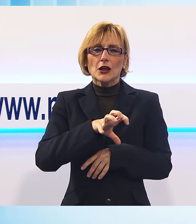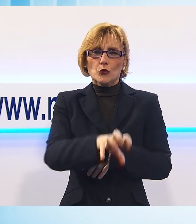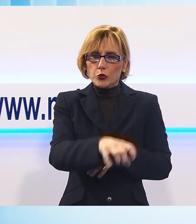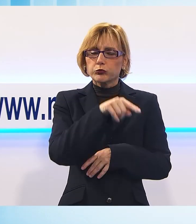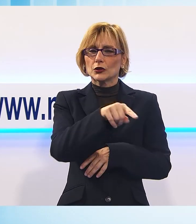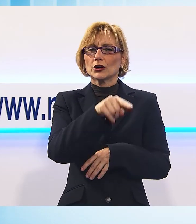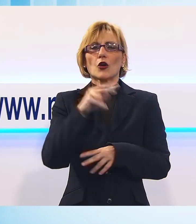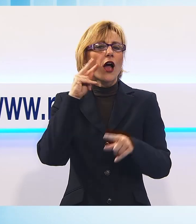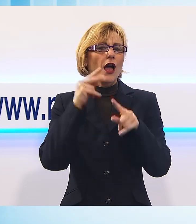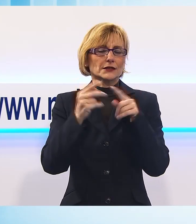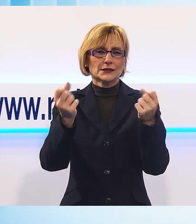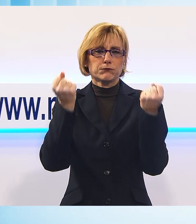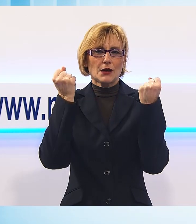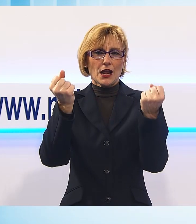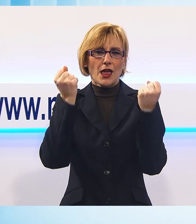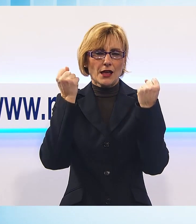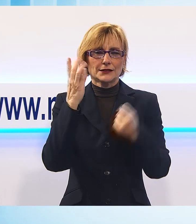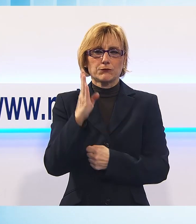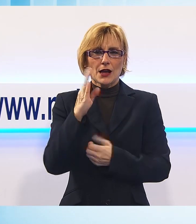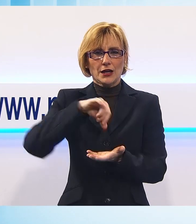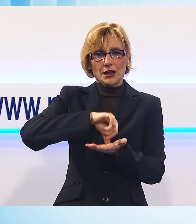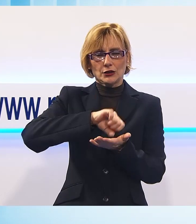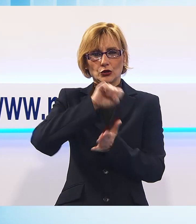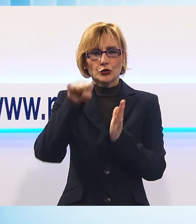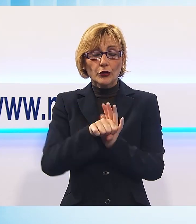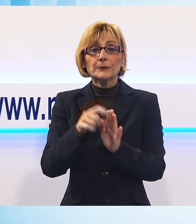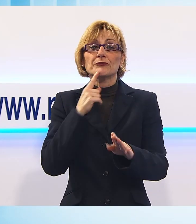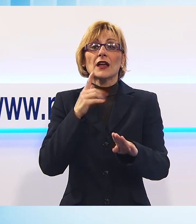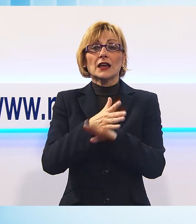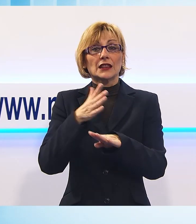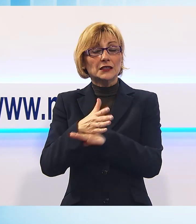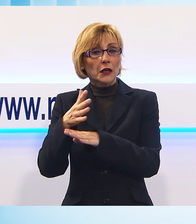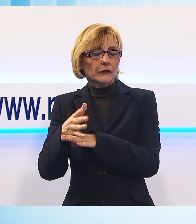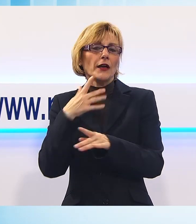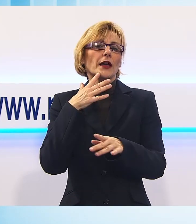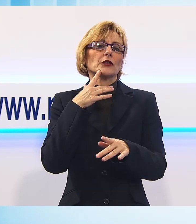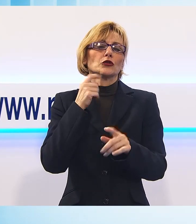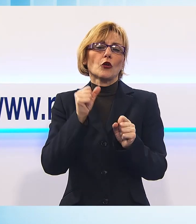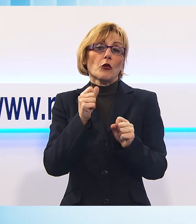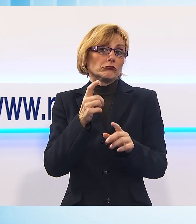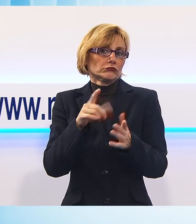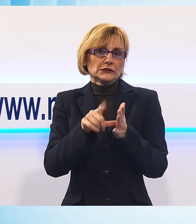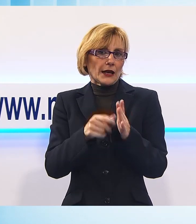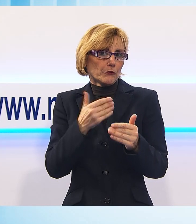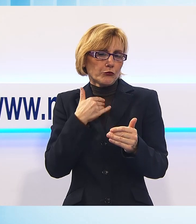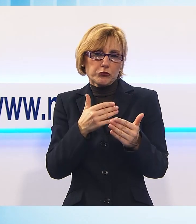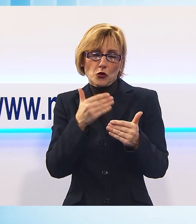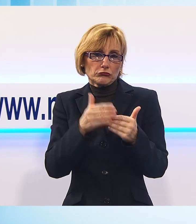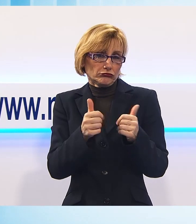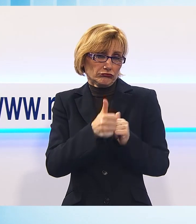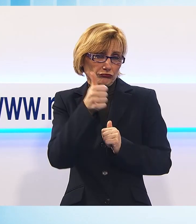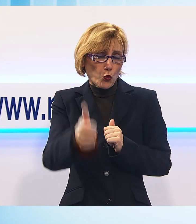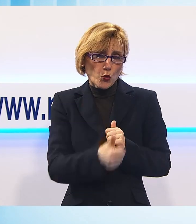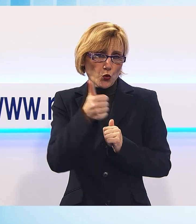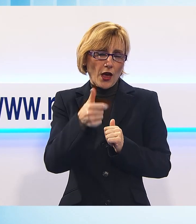palestra Bacchettoni in centro storico, un intervento che dovrebbe poter essere messo in fila entro l'anno prossimo e costituire